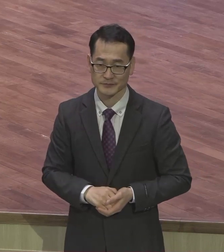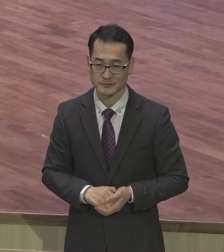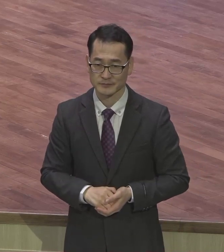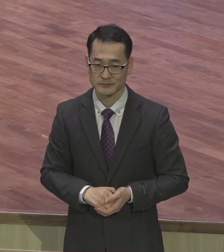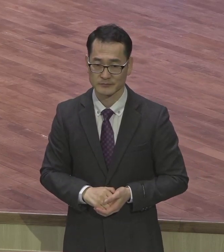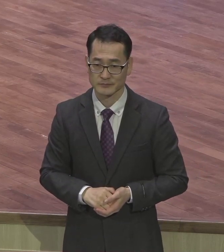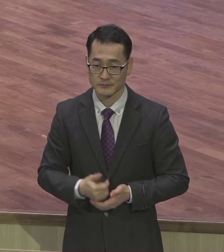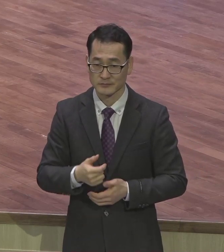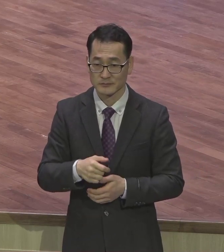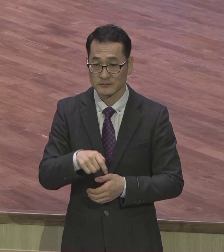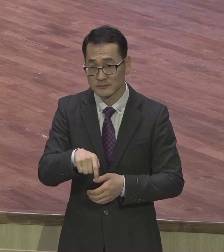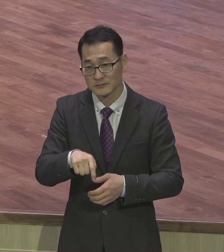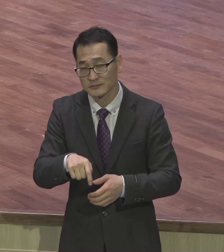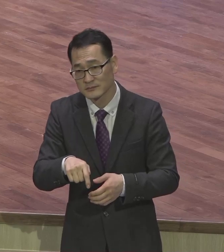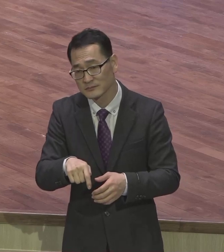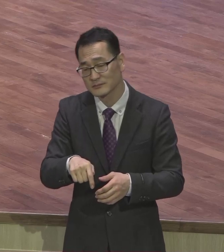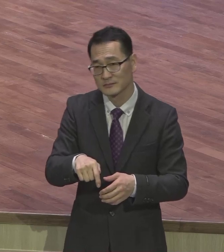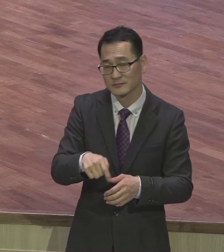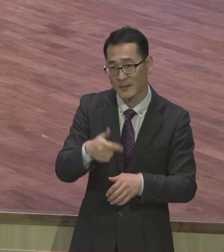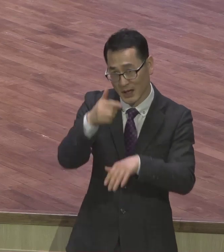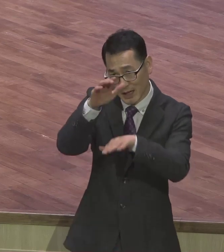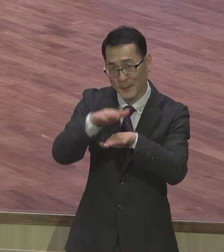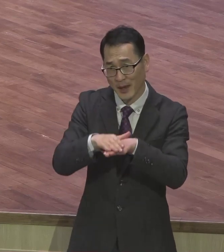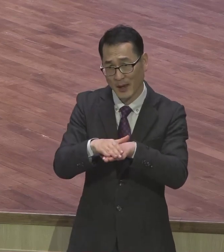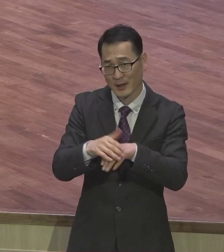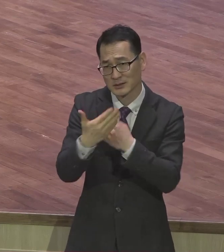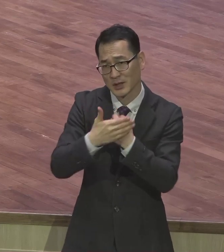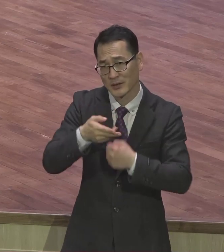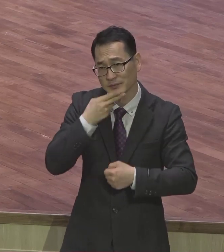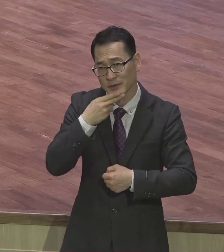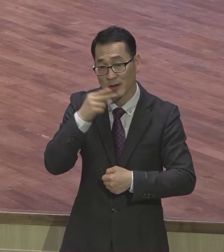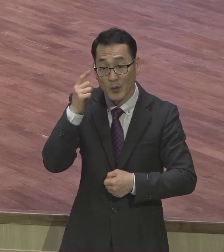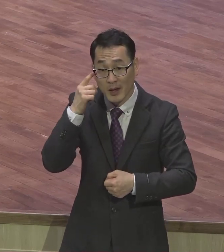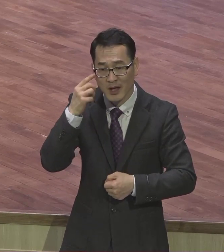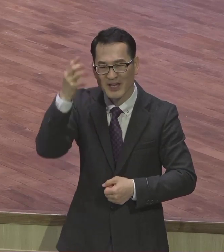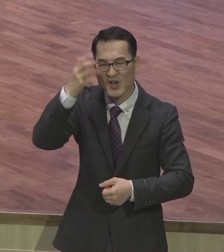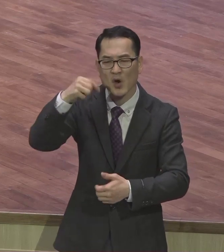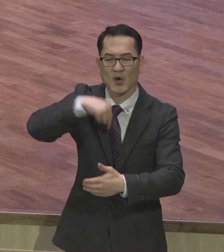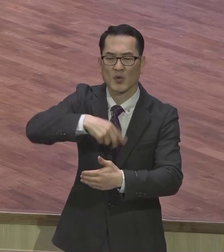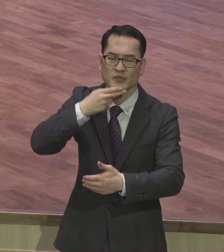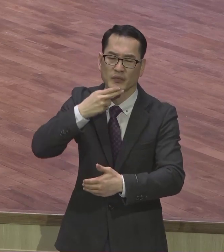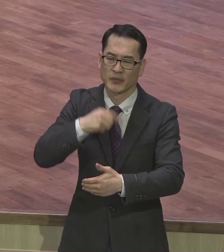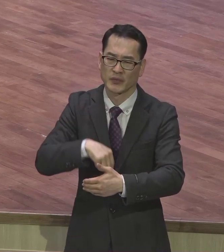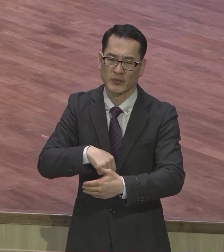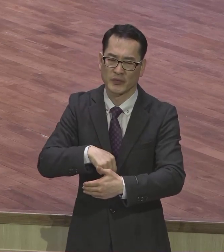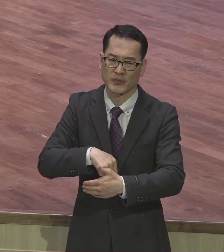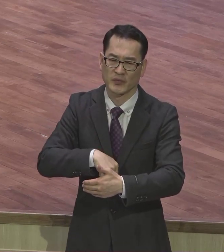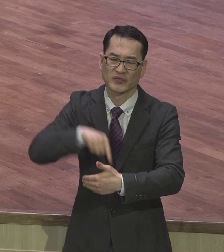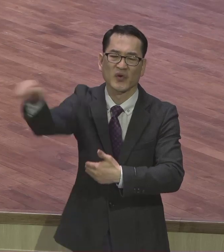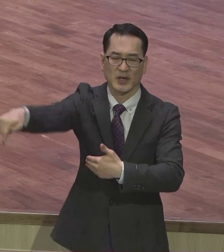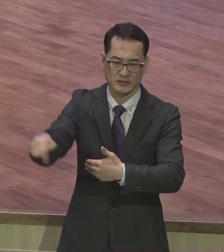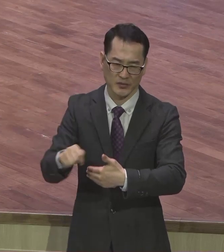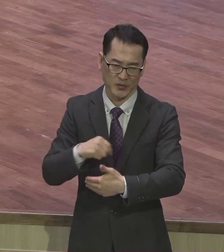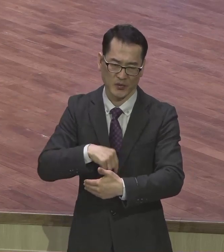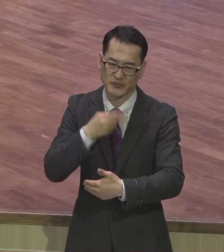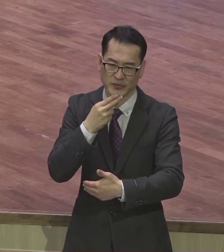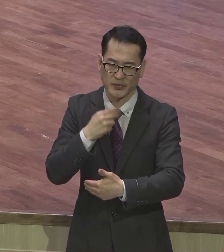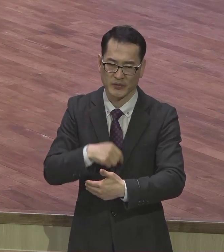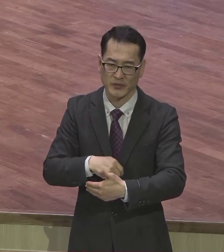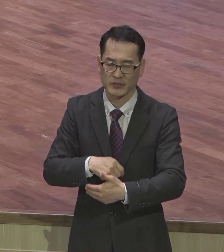아이고 권사인데요 집사인데 영이 없어요 영이 없어서 개가 앉아서 졸고 가는 거예요 왜 무슨 말인지 뭐라 들어